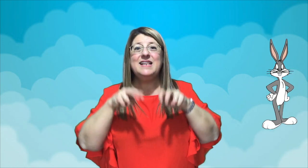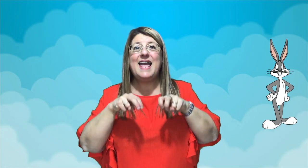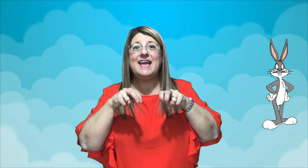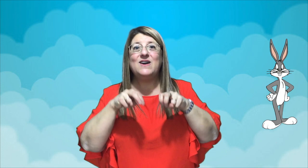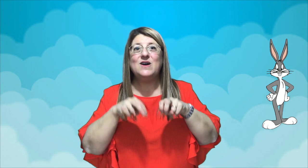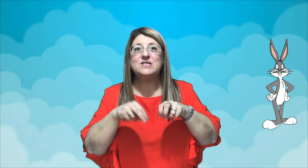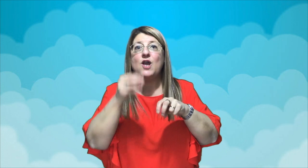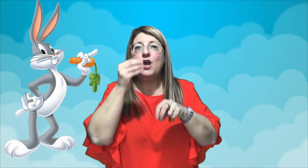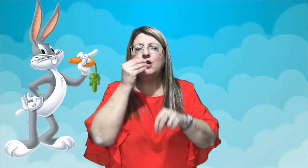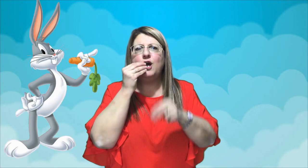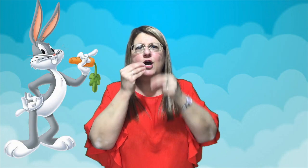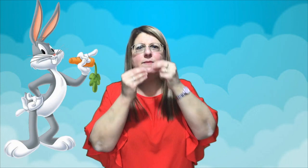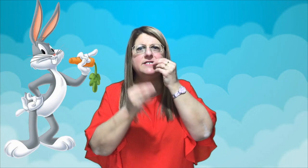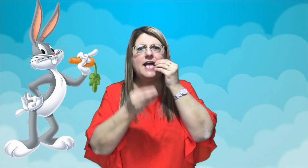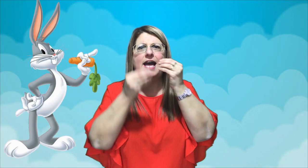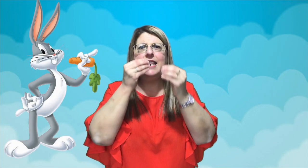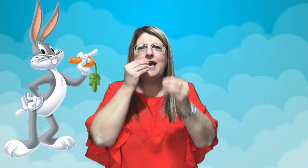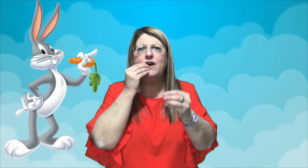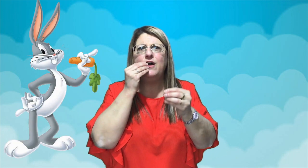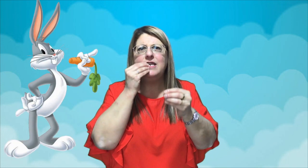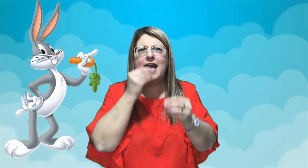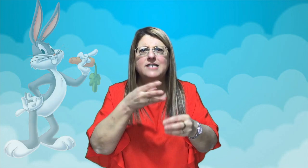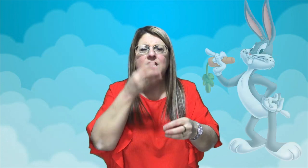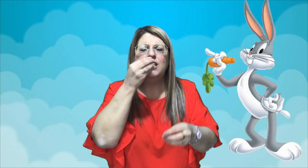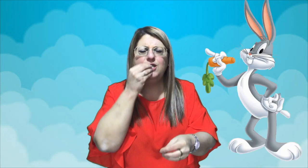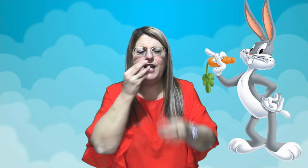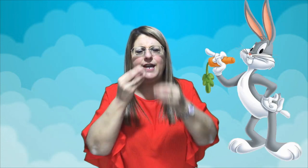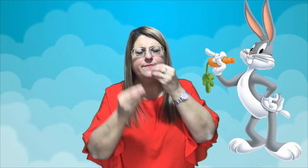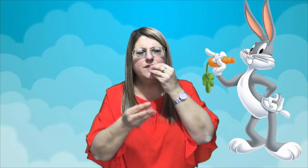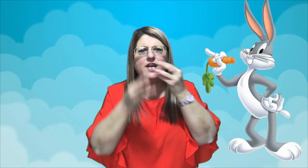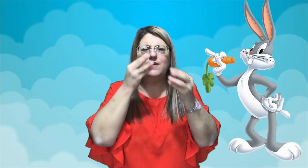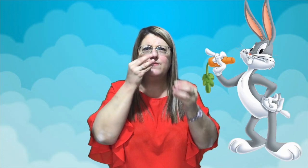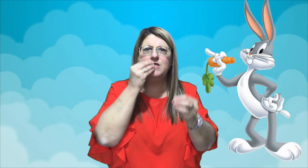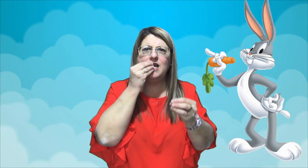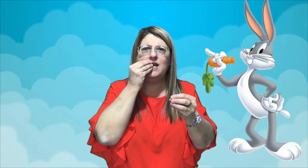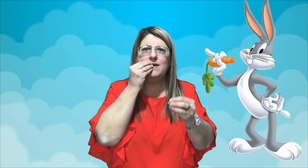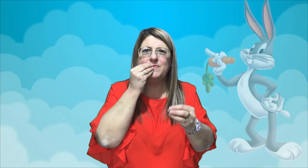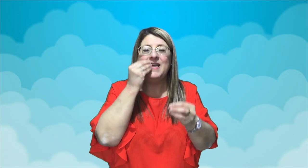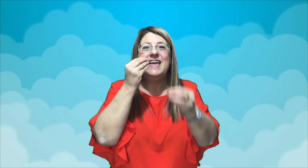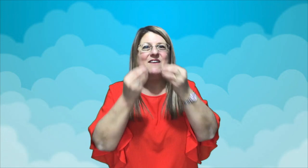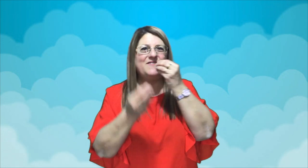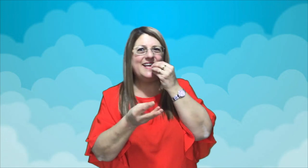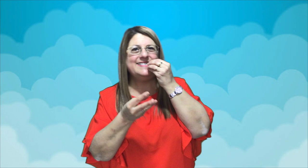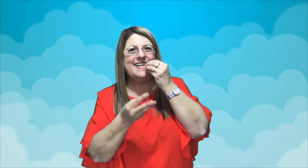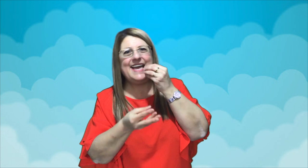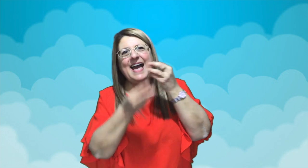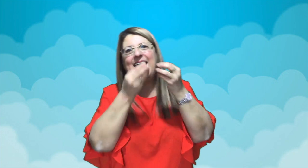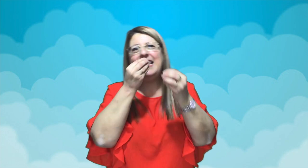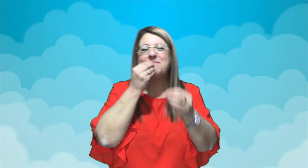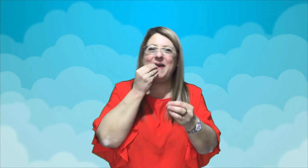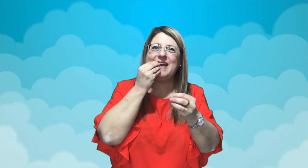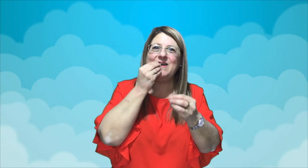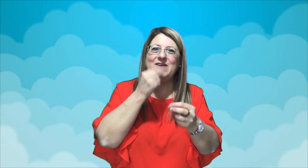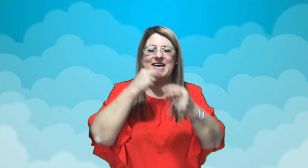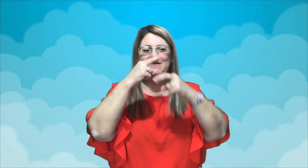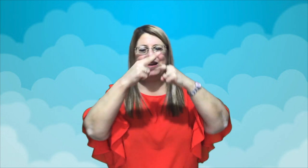lejos. Come zanahorias, ñam, ñam, ñam. Enfrente al espejo, dan una